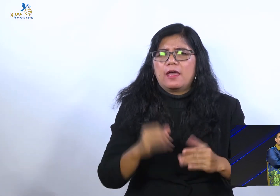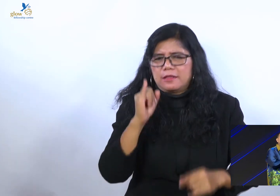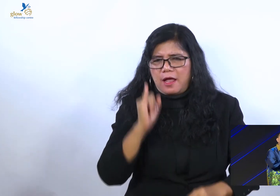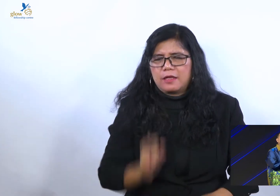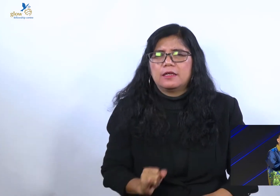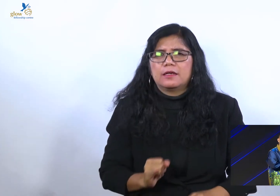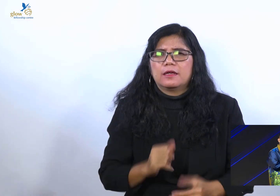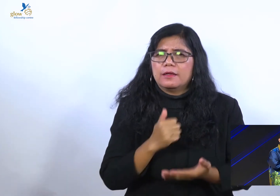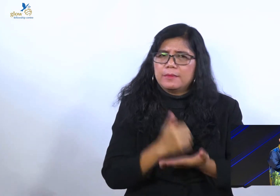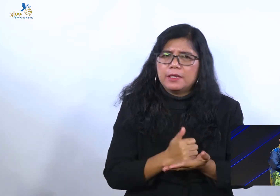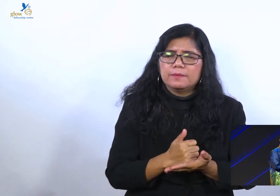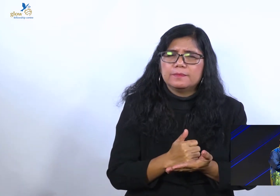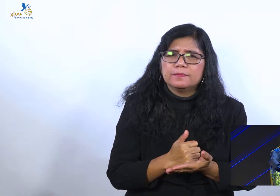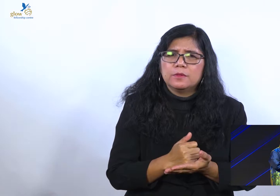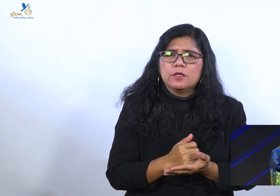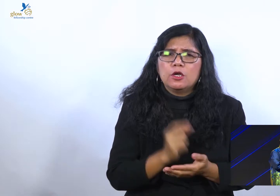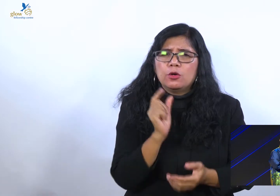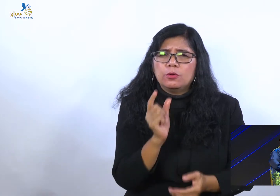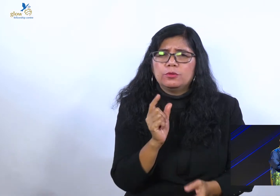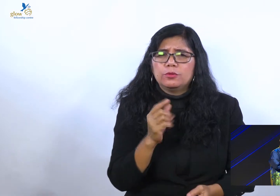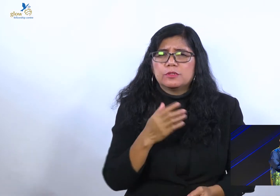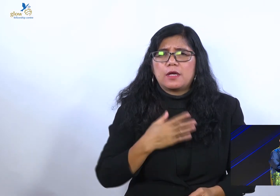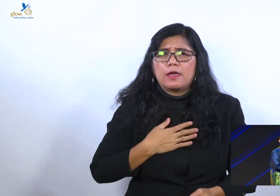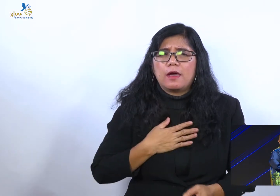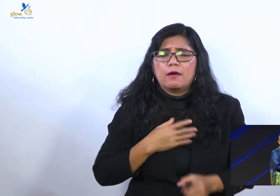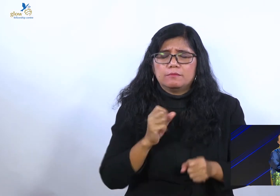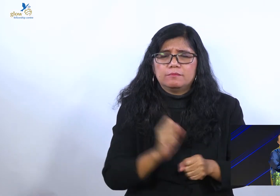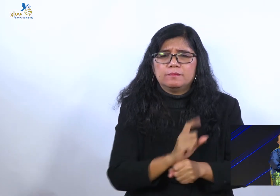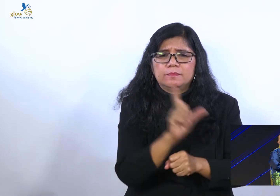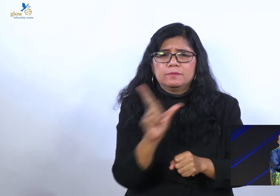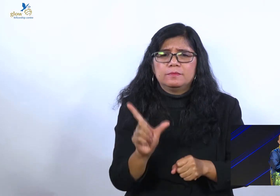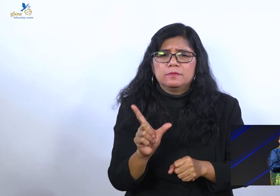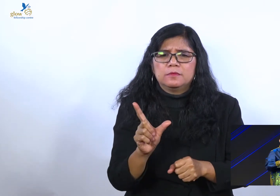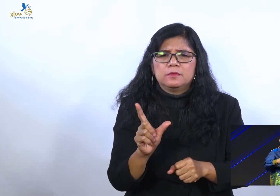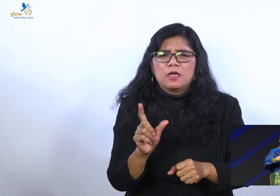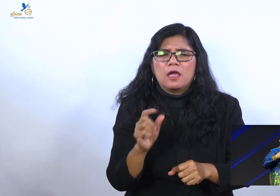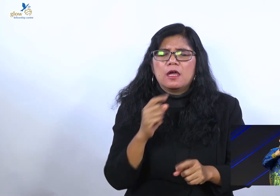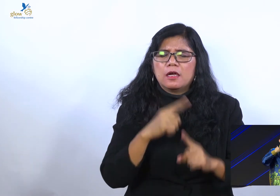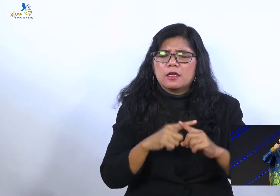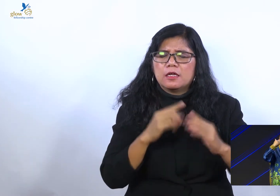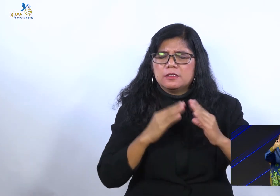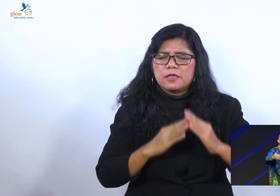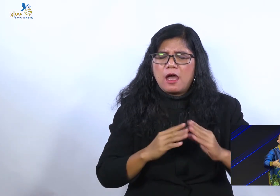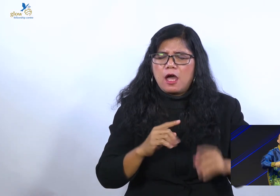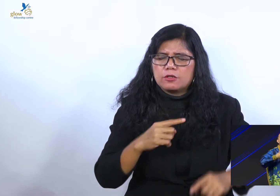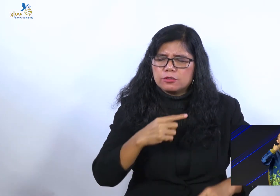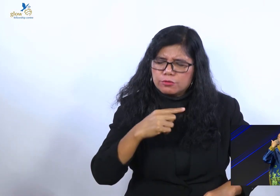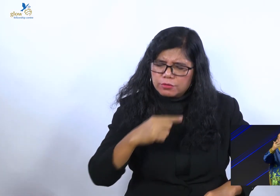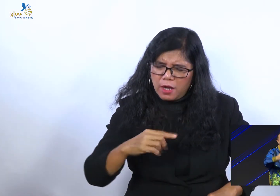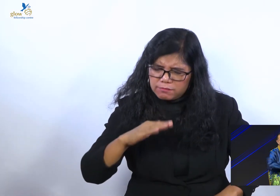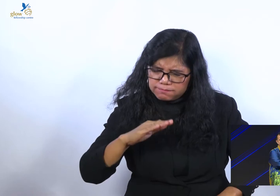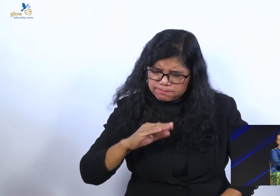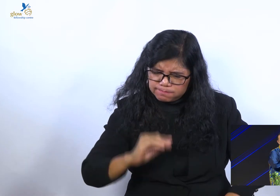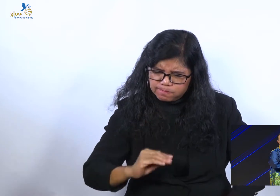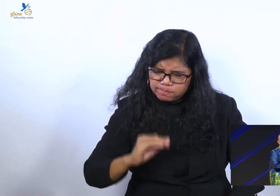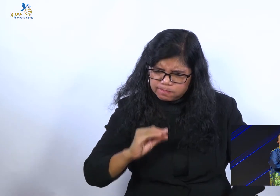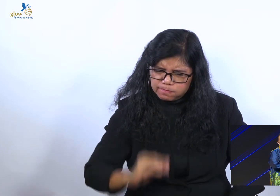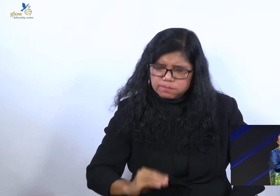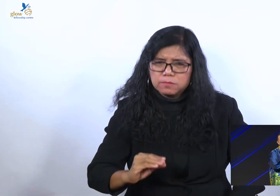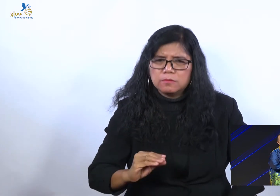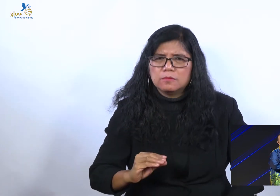Buat saya. Gereja harus kurangi debat. Gereja harus banyak berdiskusi.